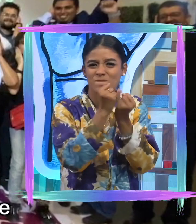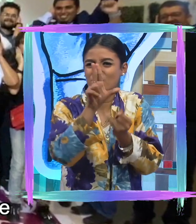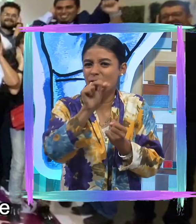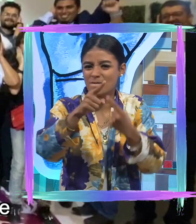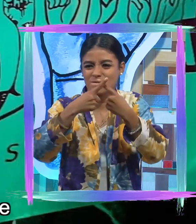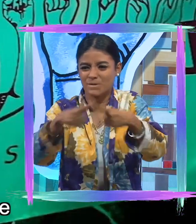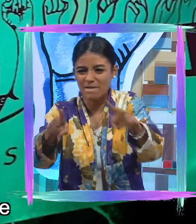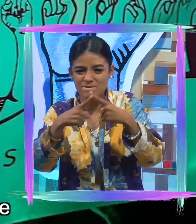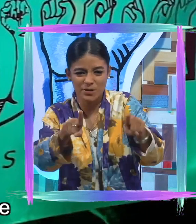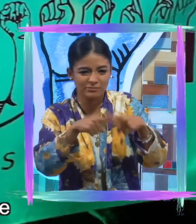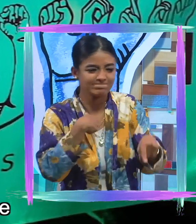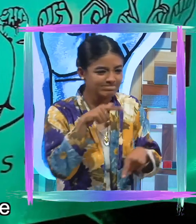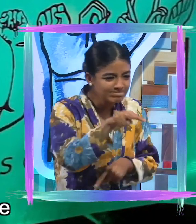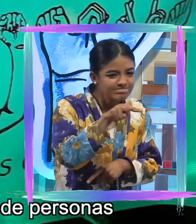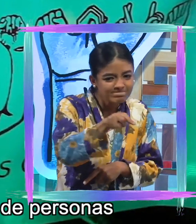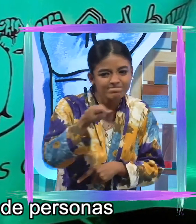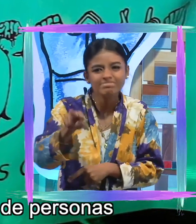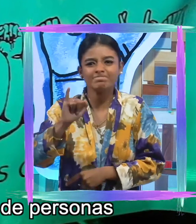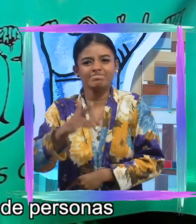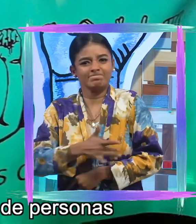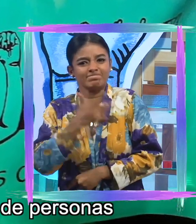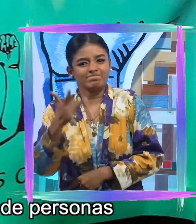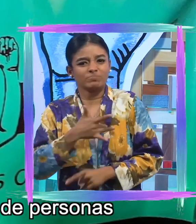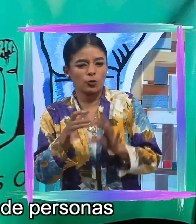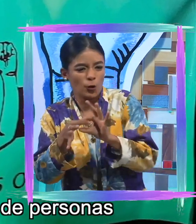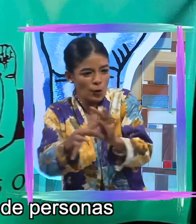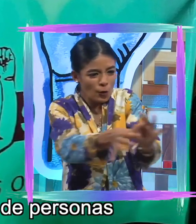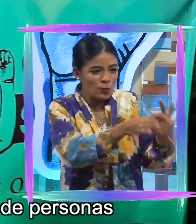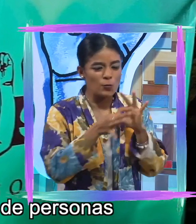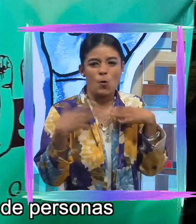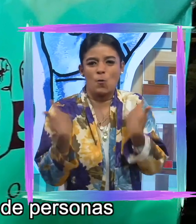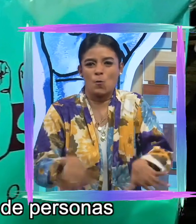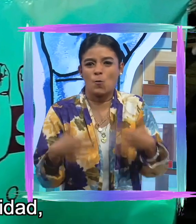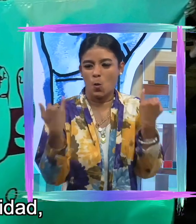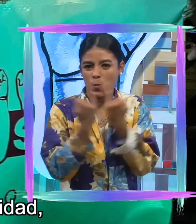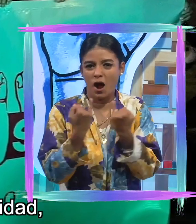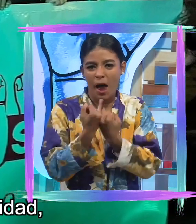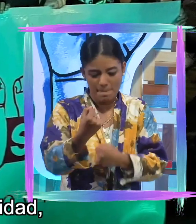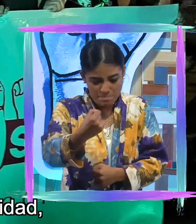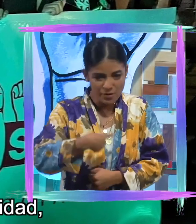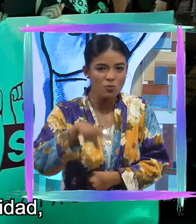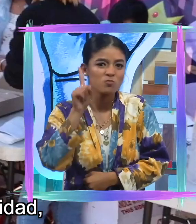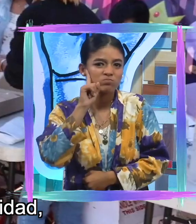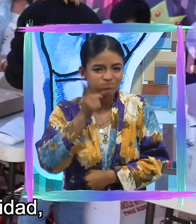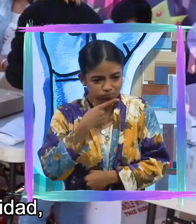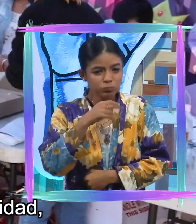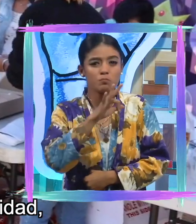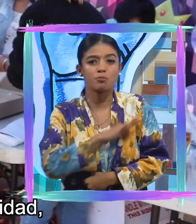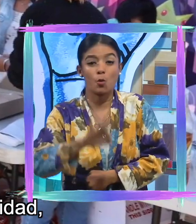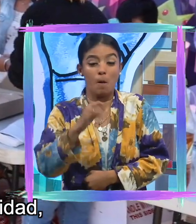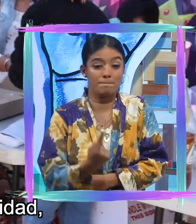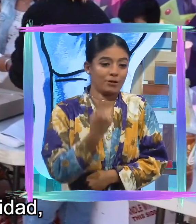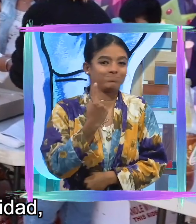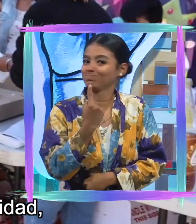Además, es interesante cómo, a pesar de que ambos tipos de personas son personas con discapacidad,